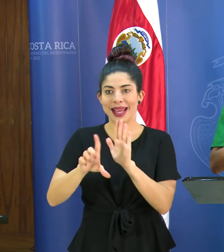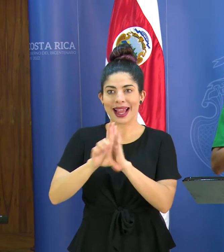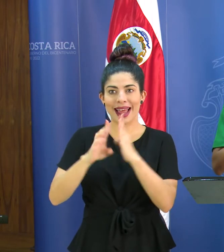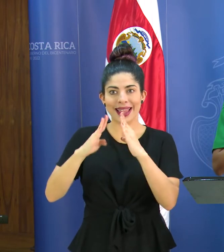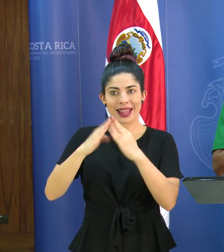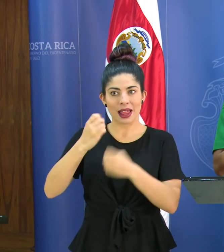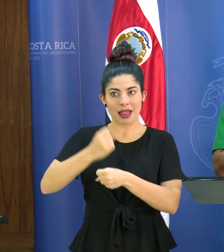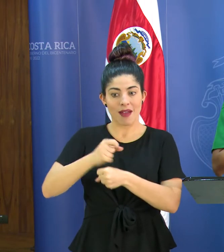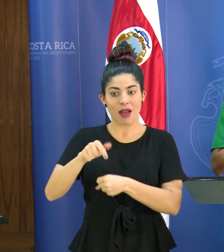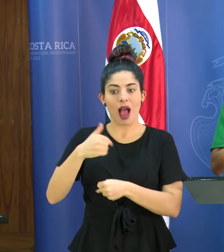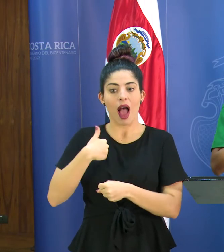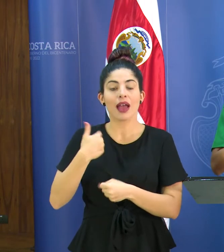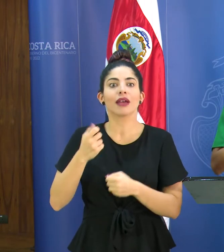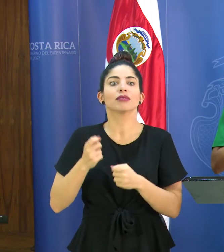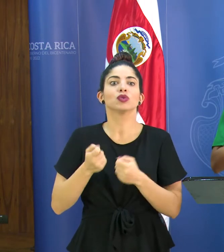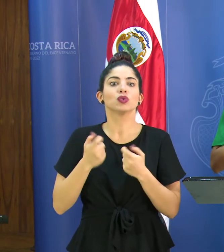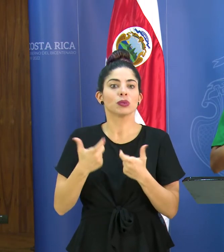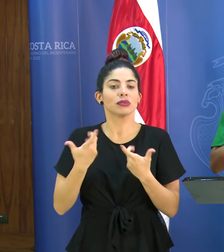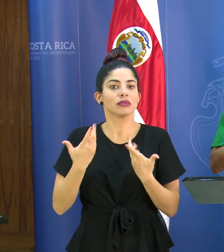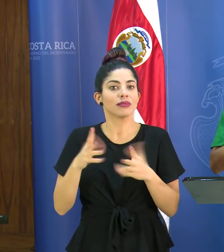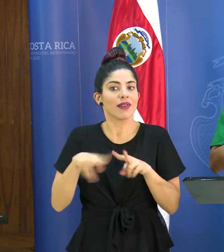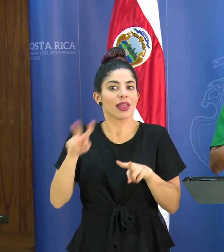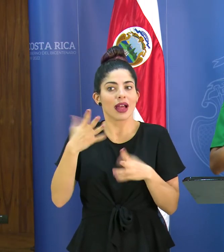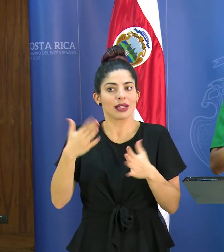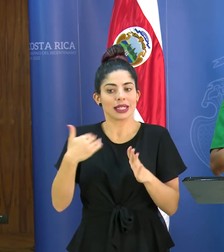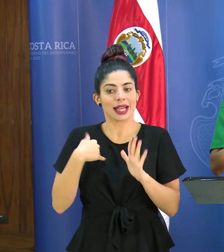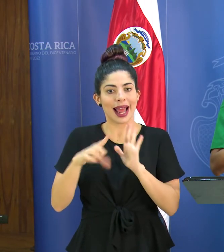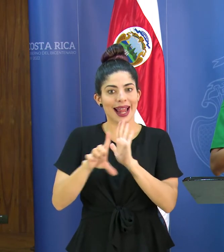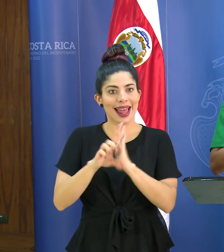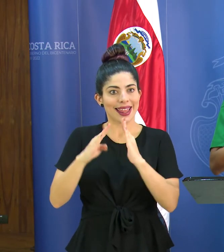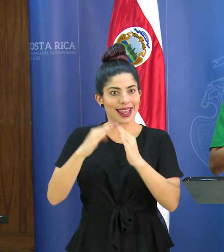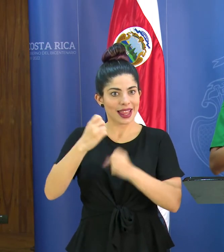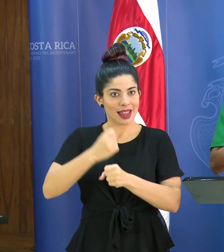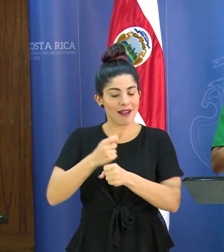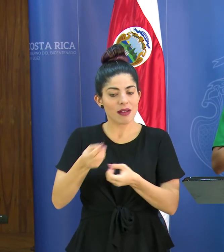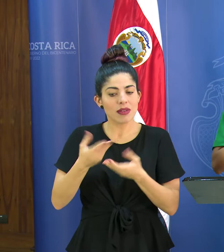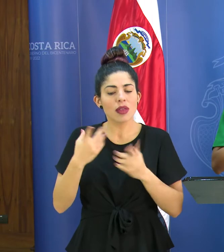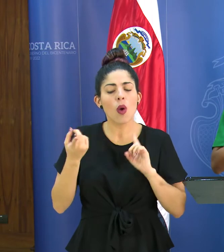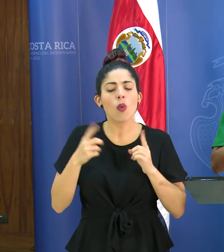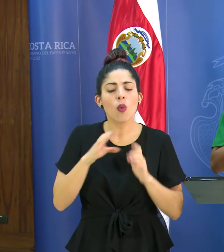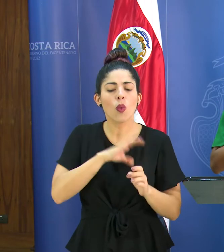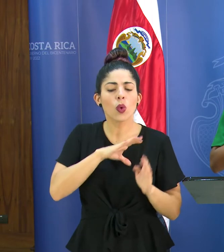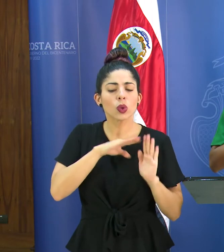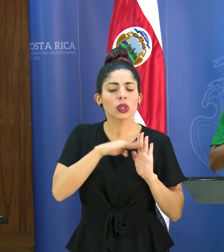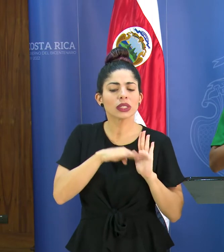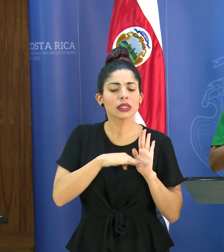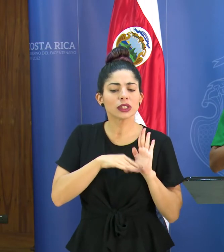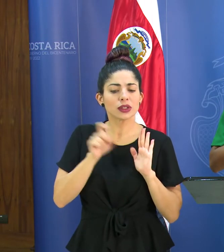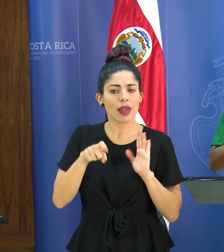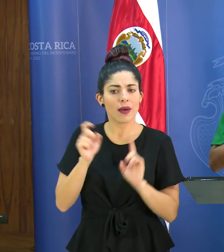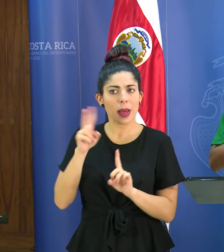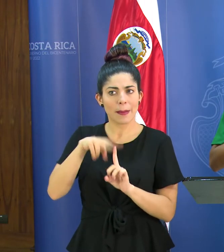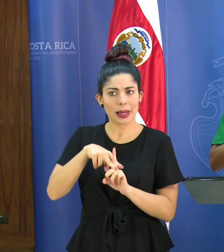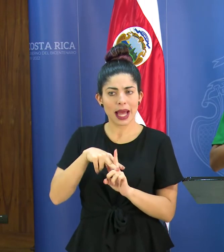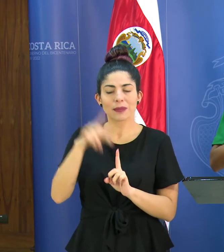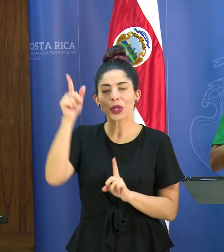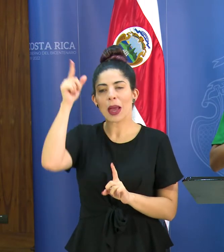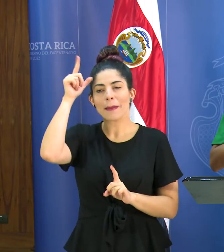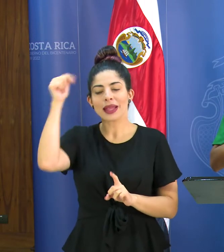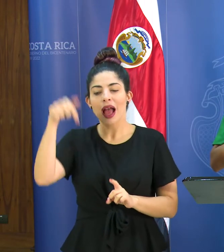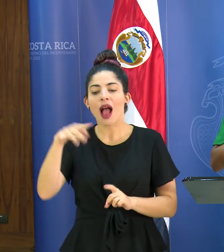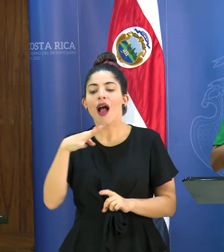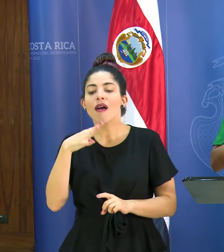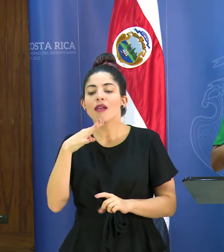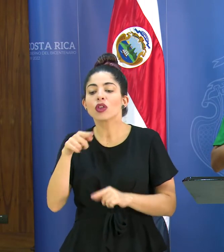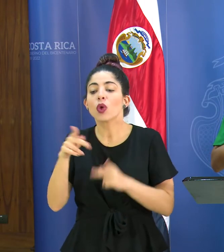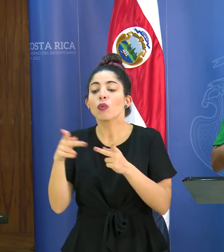teletrabajo esa es la ventaja ya tenemos una ley de teletrabajo que nos pone cuáles son las condiciones que tenemos que velar evidentemente aquí estamos hablando de